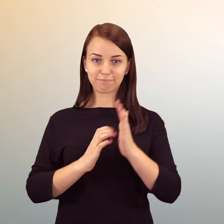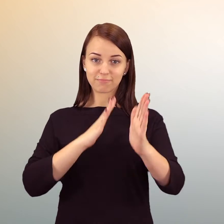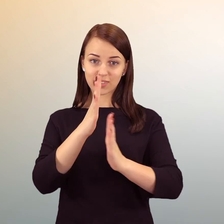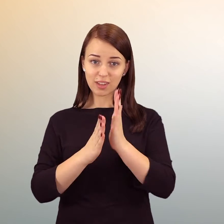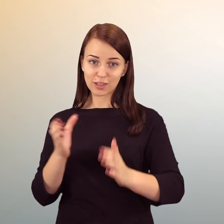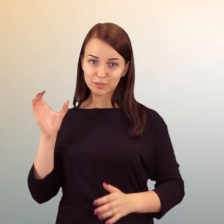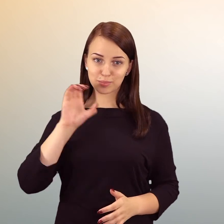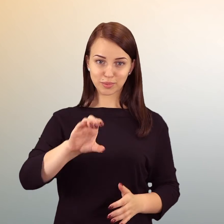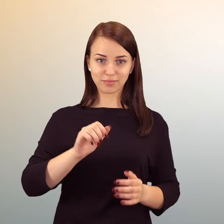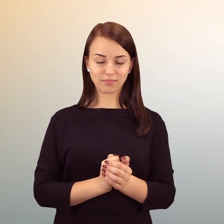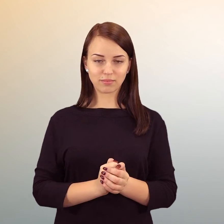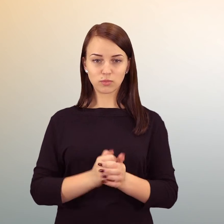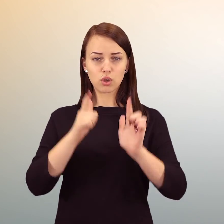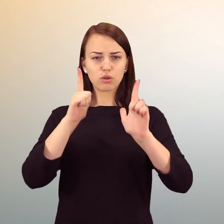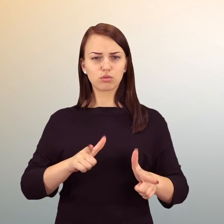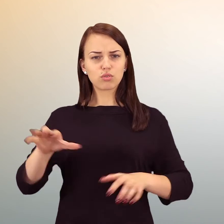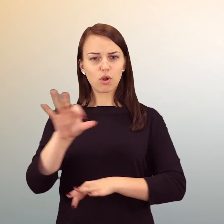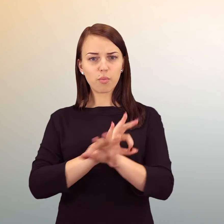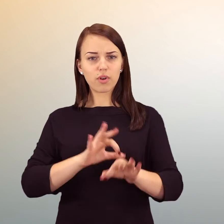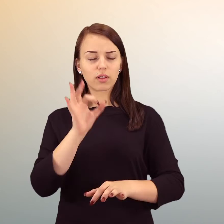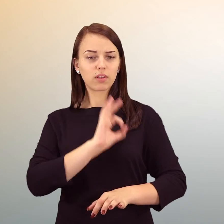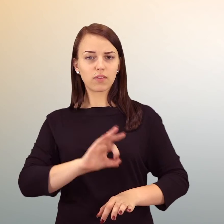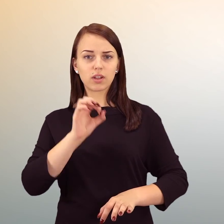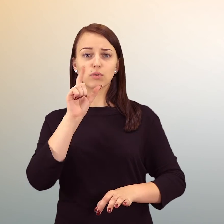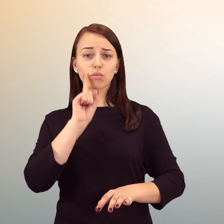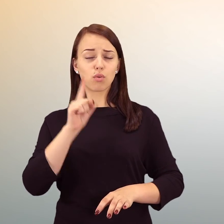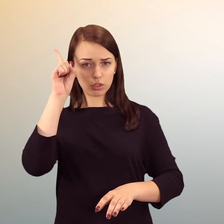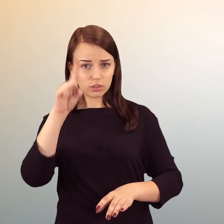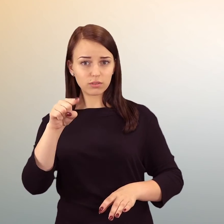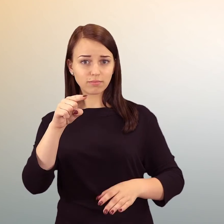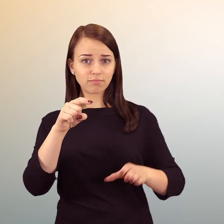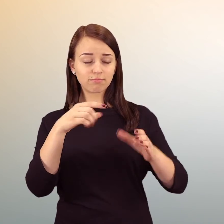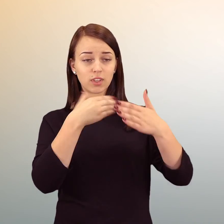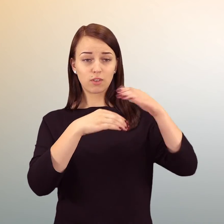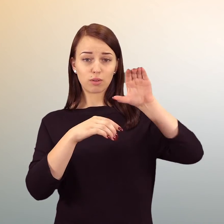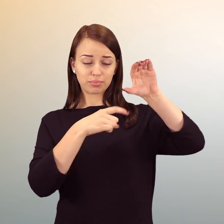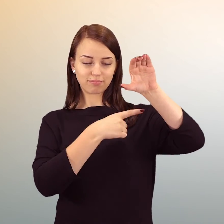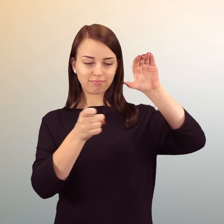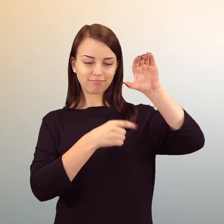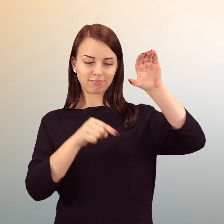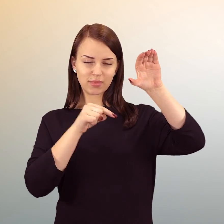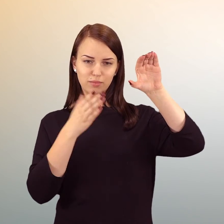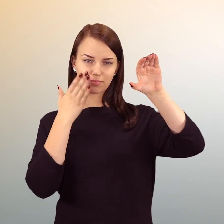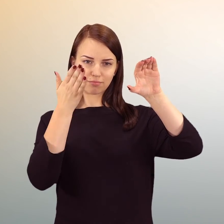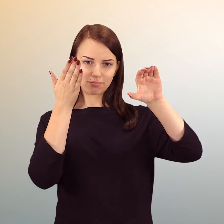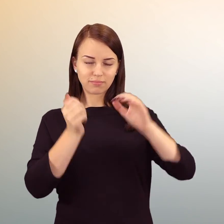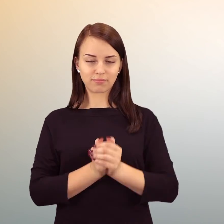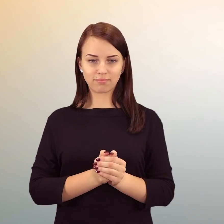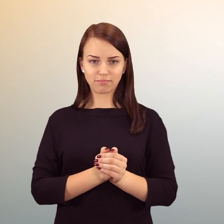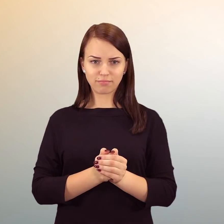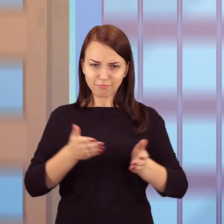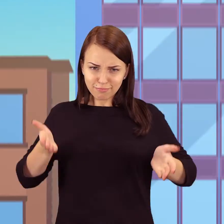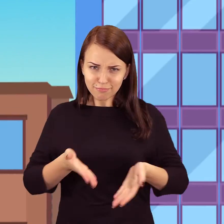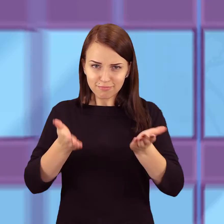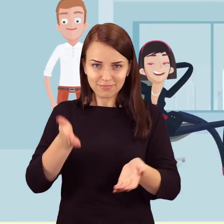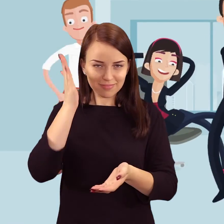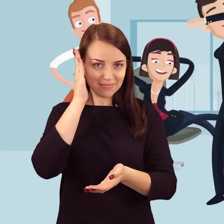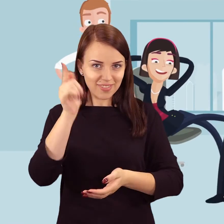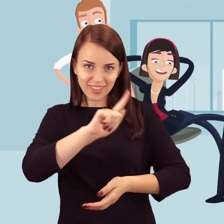139 procentais. Parodikime filmą gestų kalba. Pamatykite tikrą projektų vertę? Aprašyme po